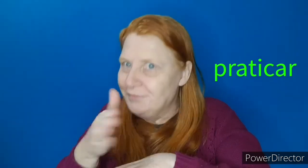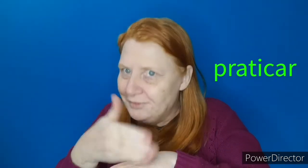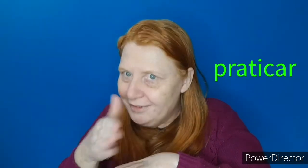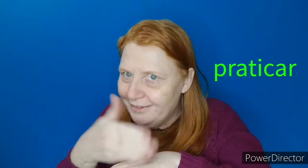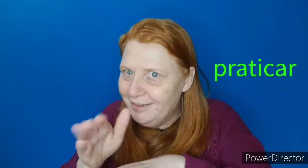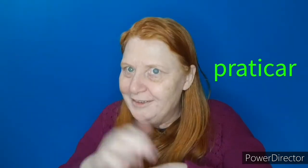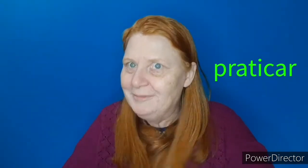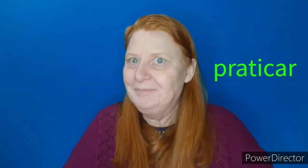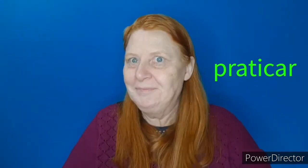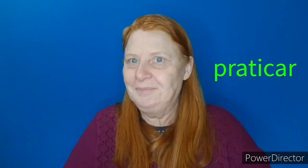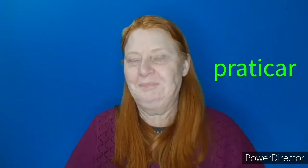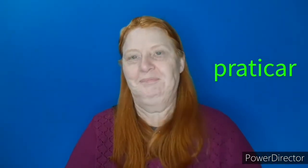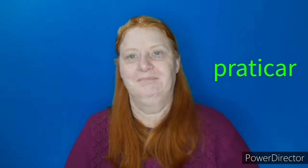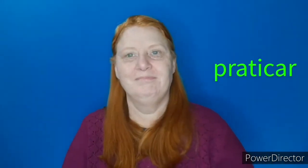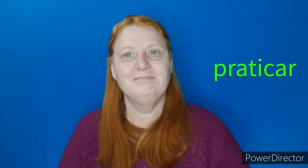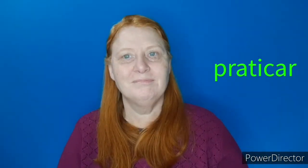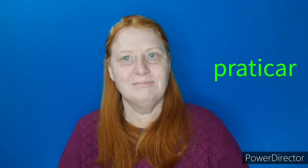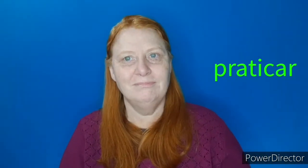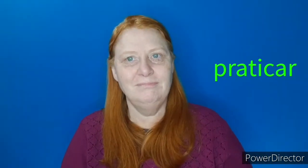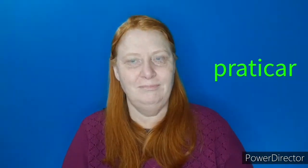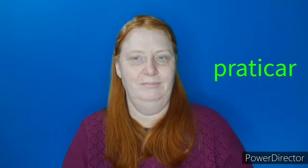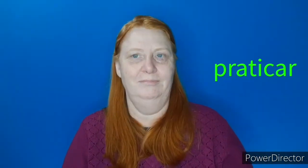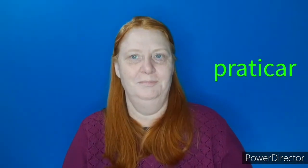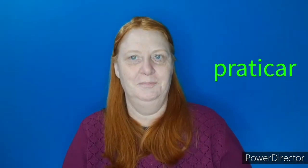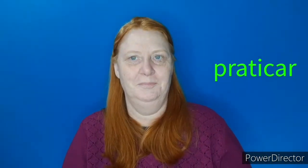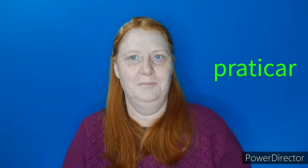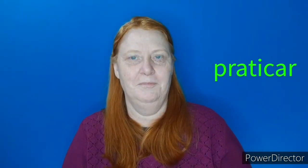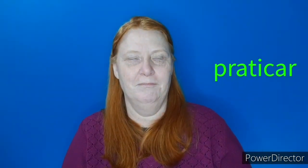Vamos praticar? Então, olha só.